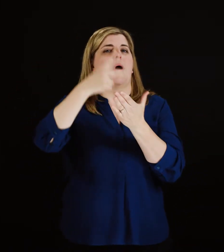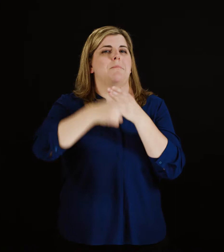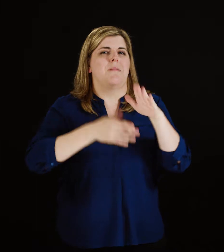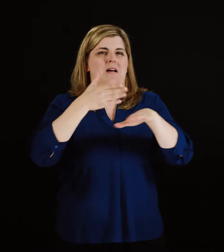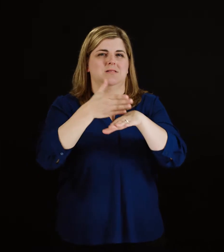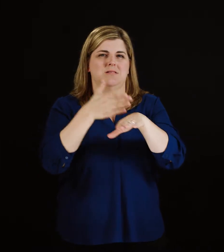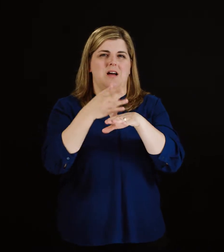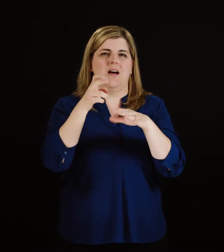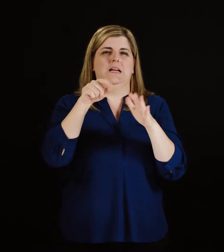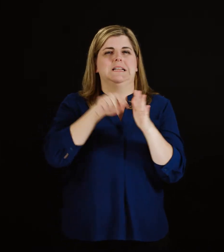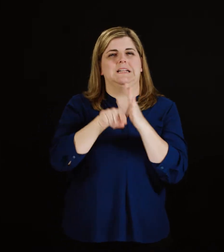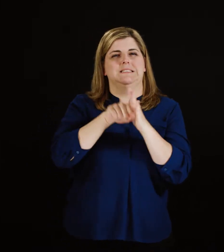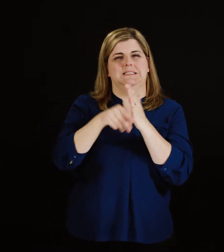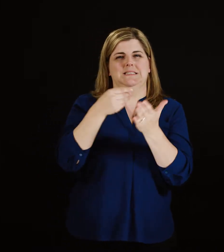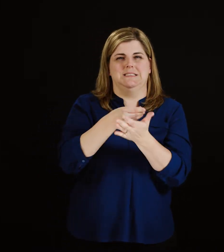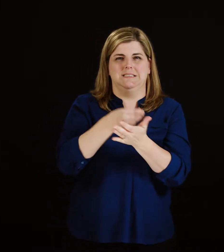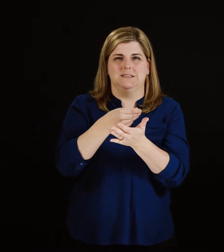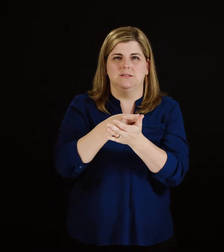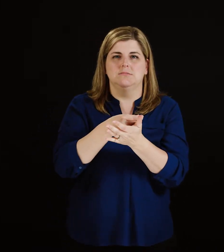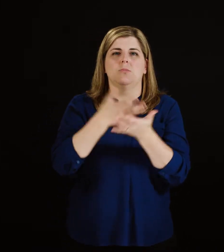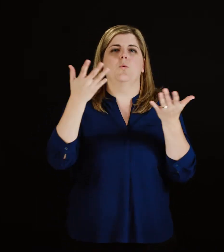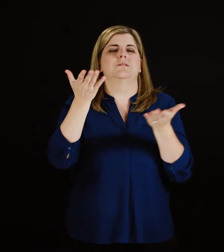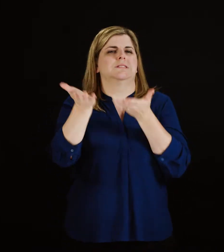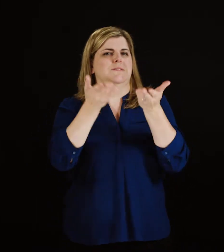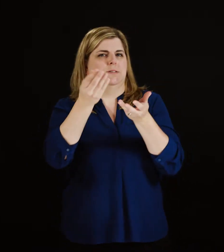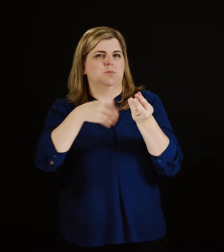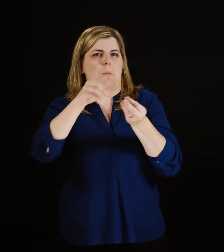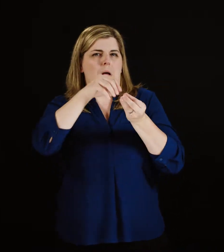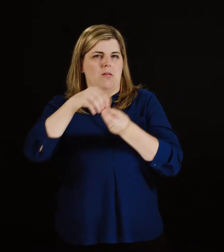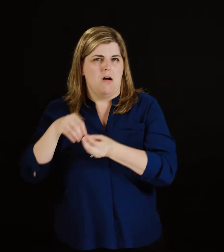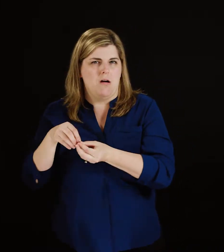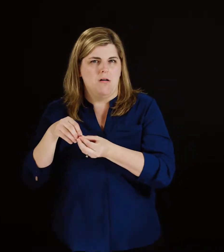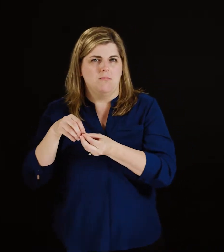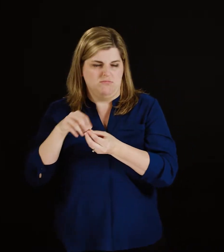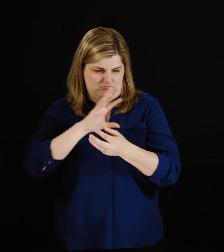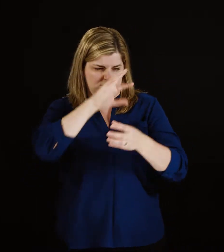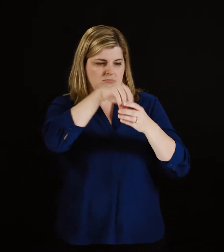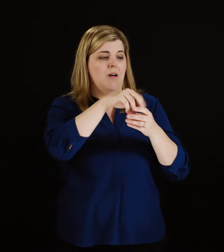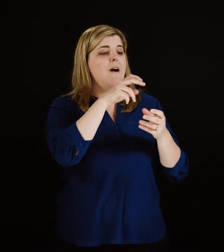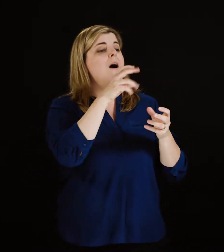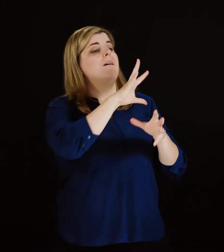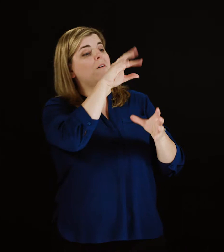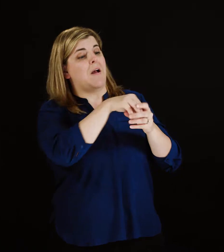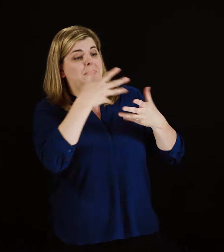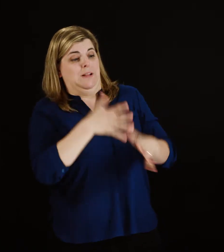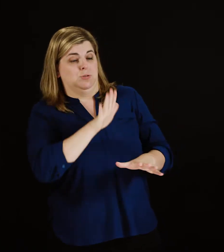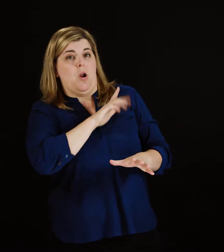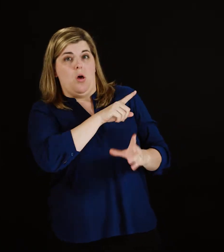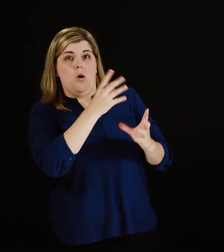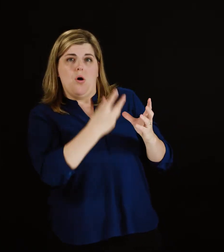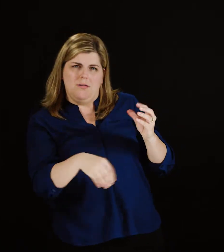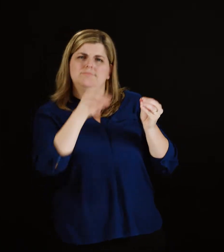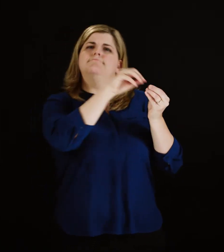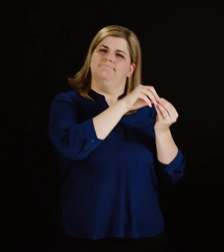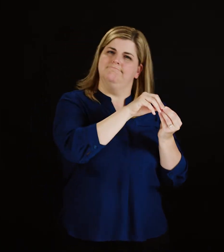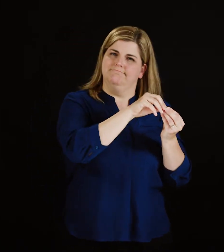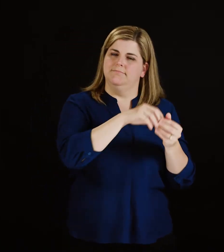des services supplémentaires à ajouter à leur forfait existant. Les clients qui s'auto-identifient comme des